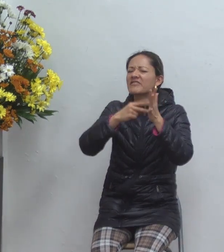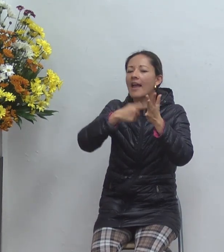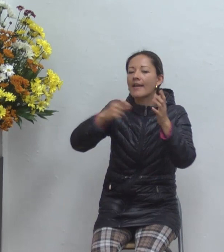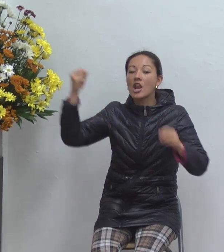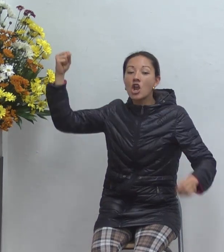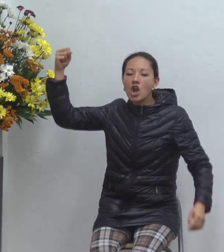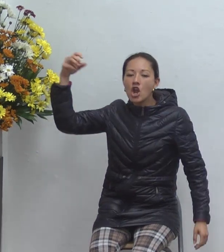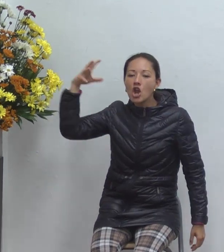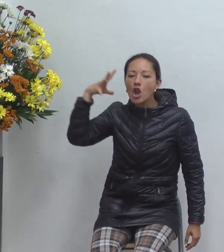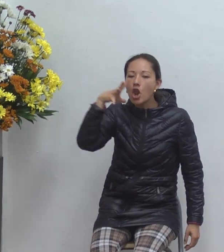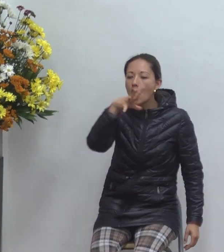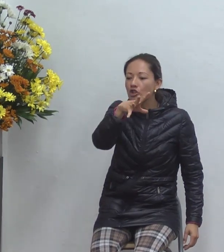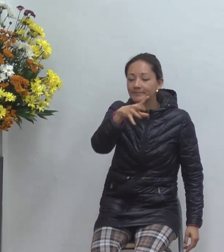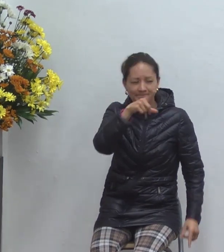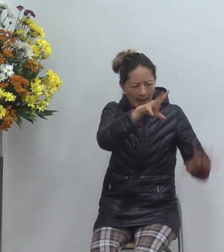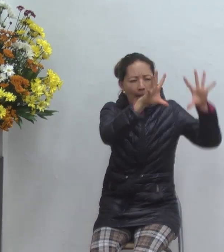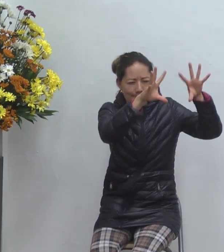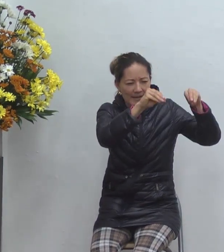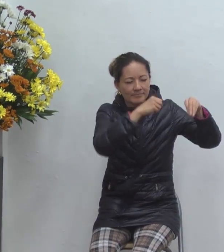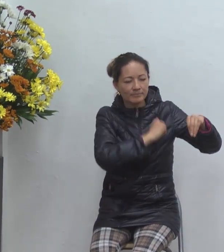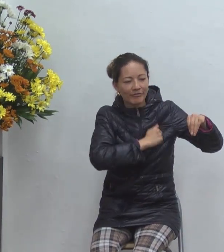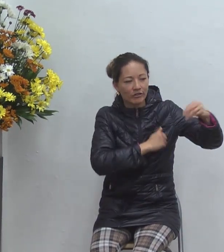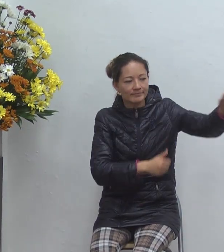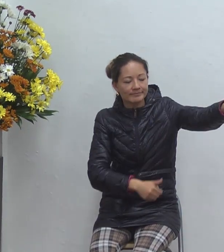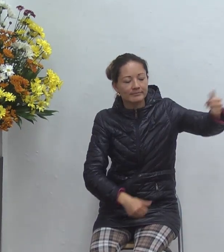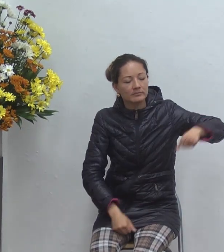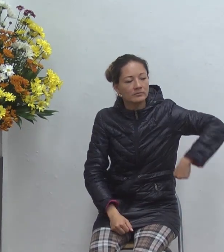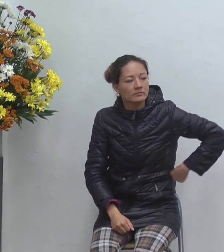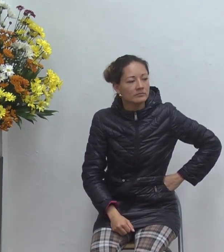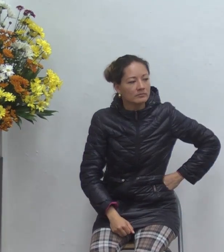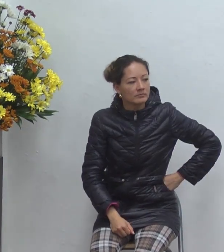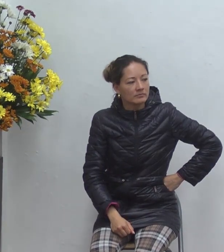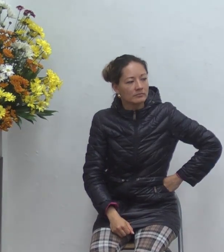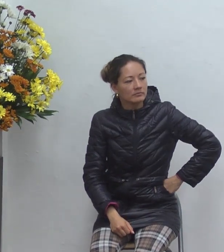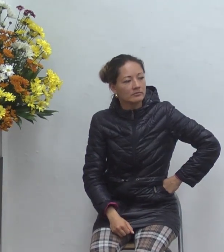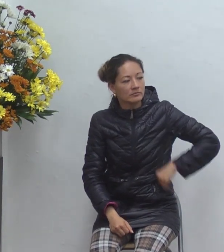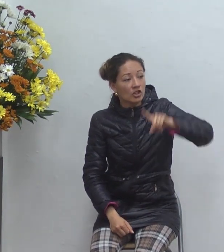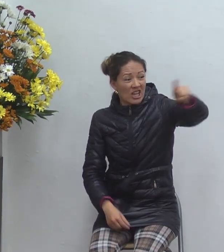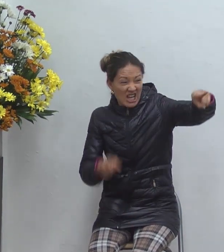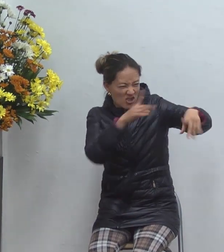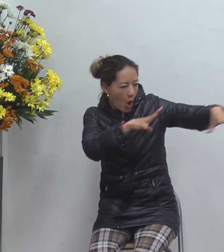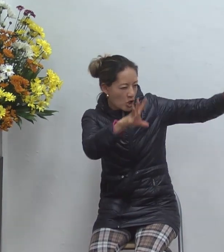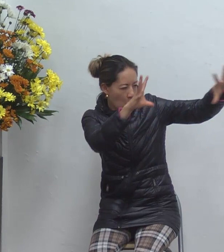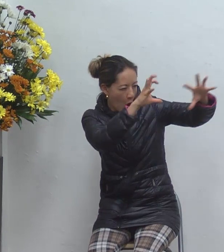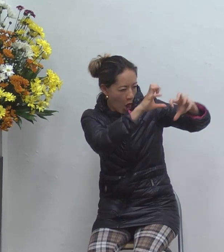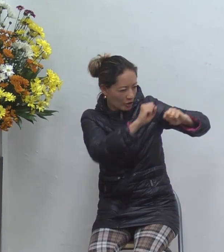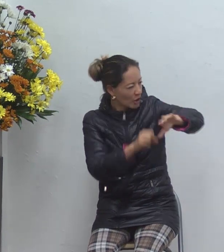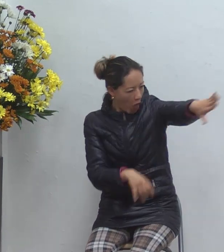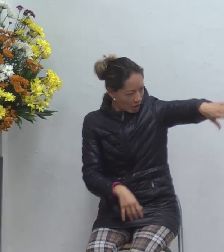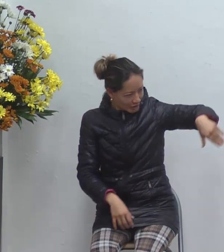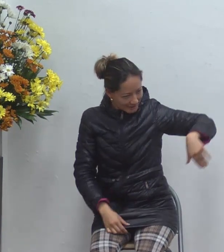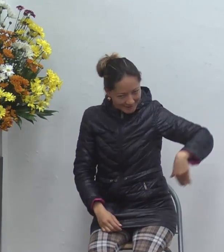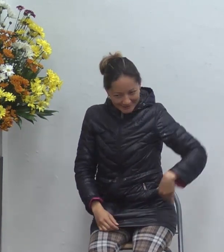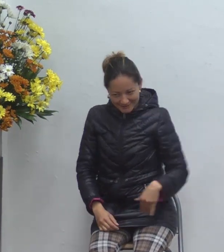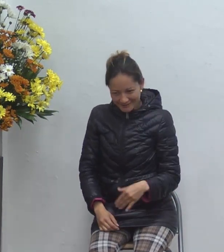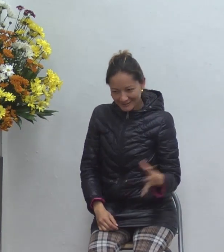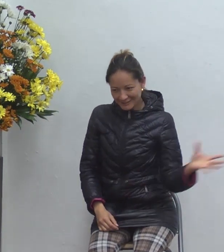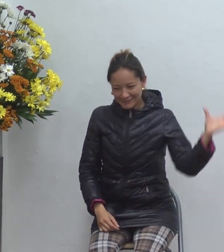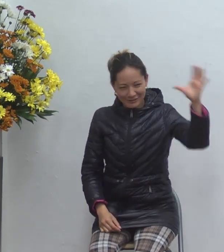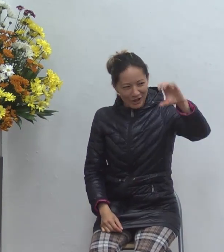apaga la luz de ese lado y ahora todos los de allá están en tinieblas entonces entienden que no